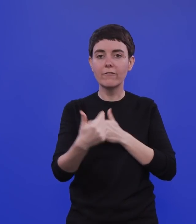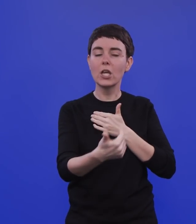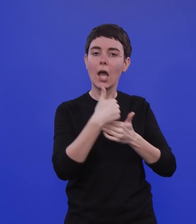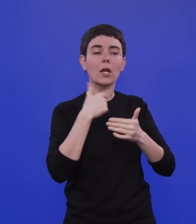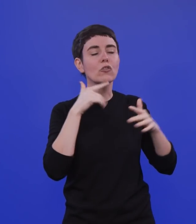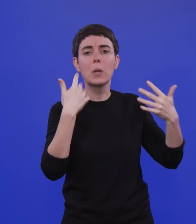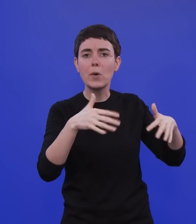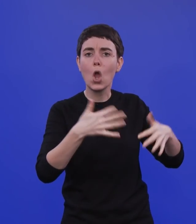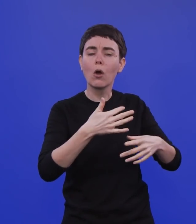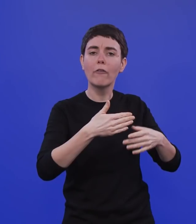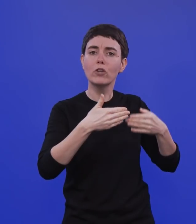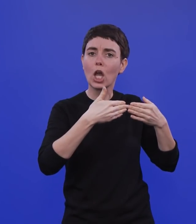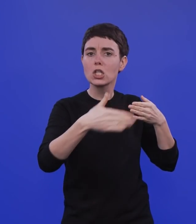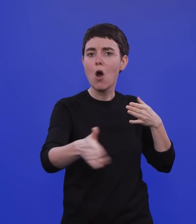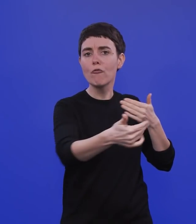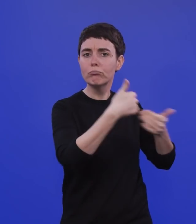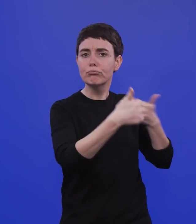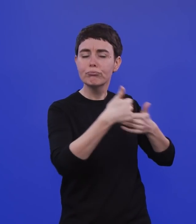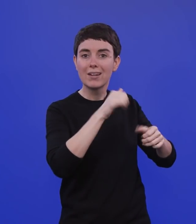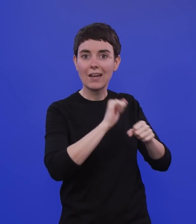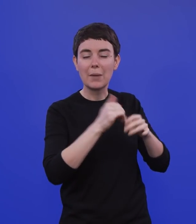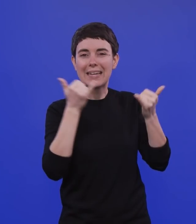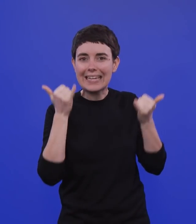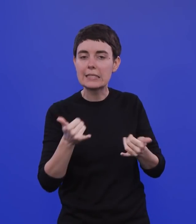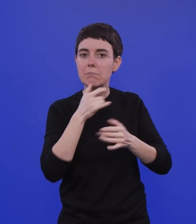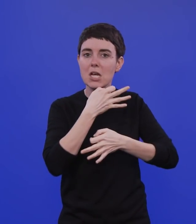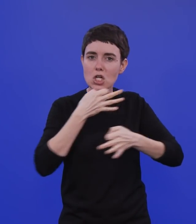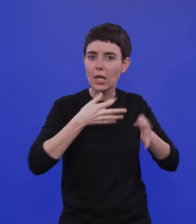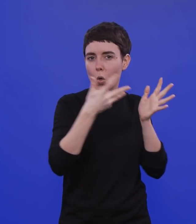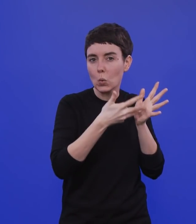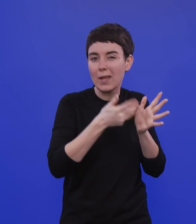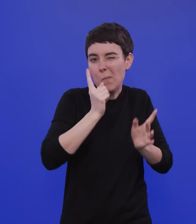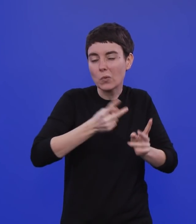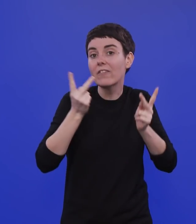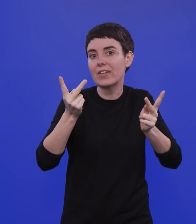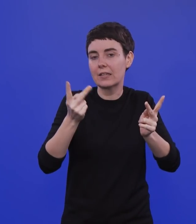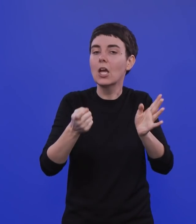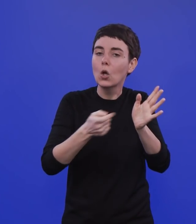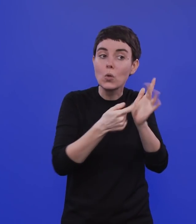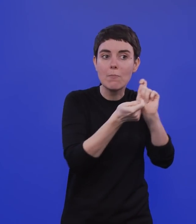Einreise separat nachdenken unter dieser Überschrift der Mutationen. Diese Mutation